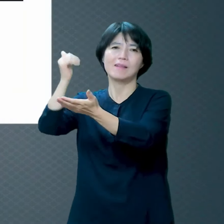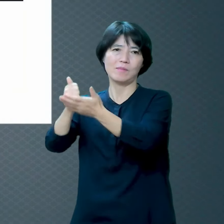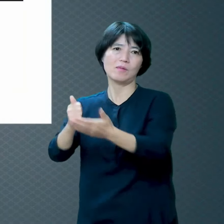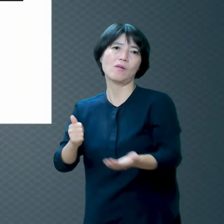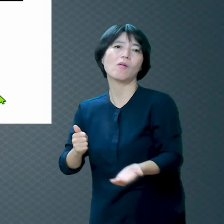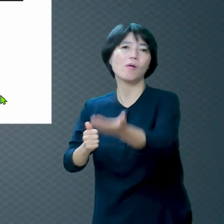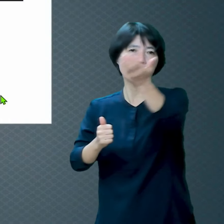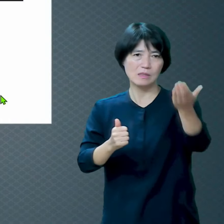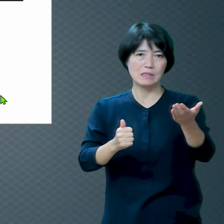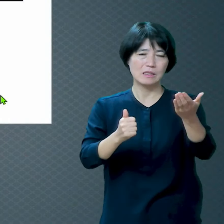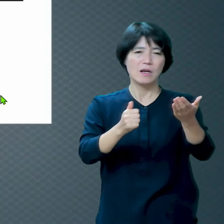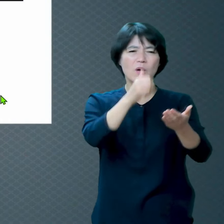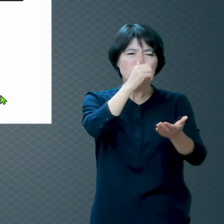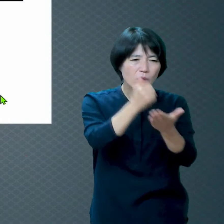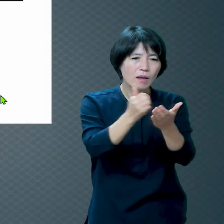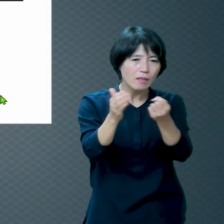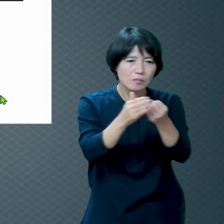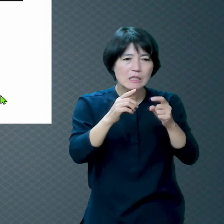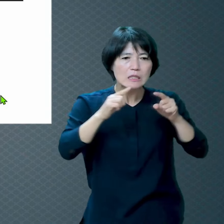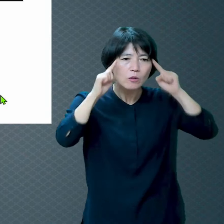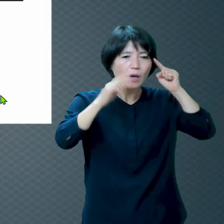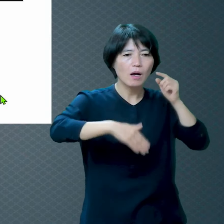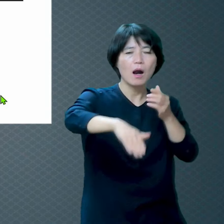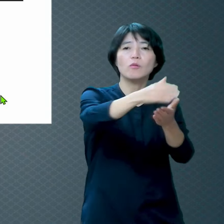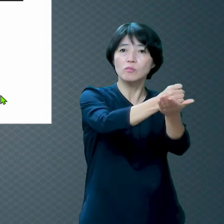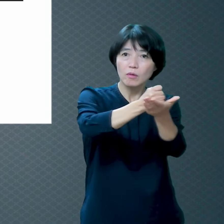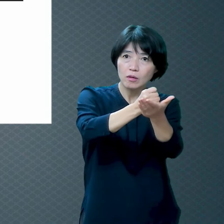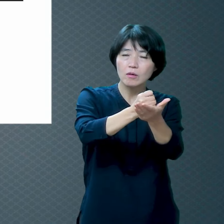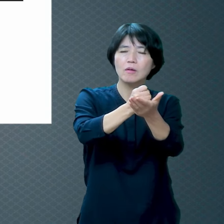있다가 지옥으로 갈 수밖에 없는 상황이 있는데